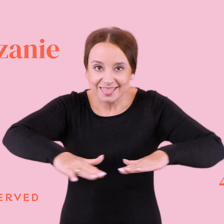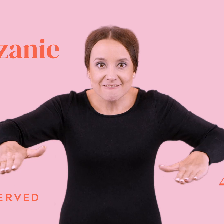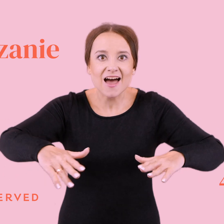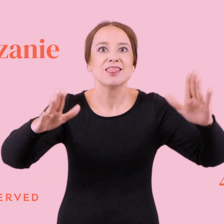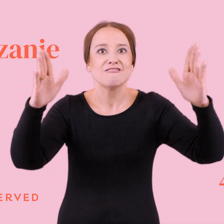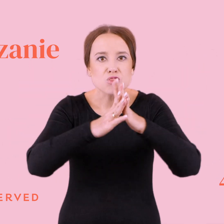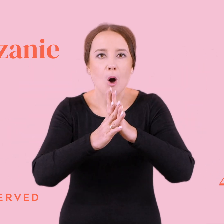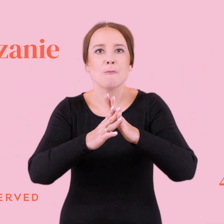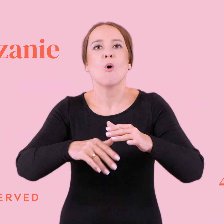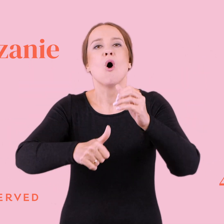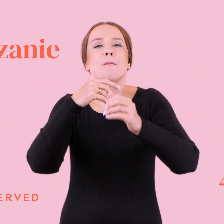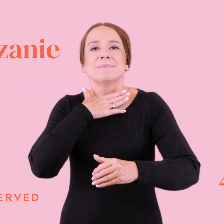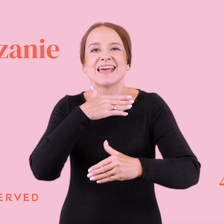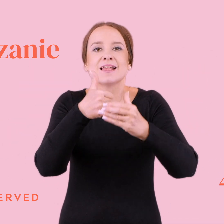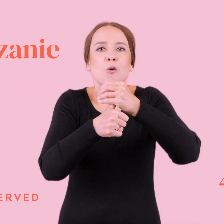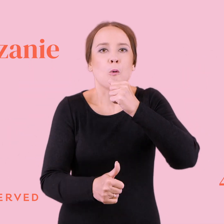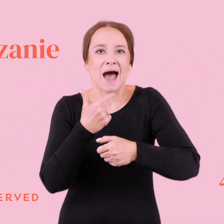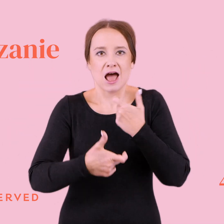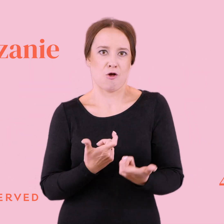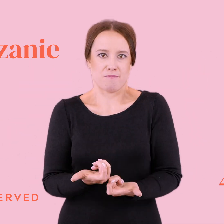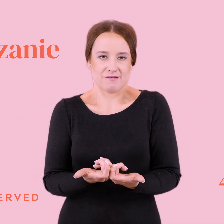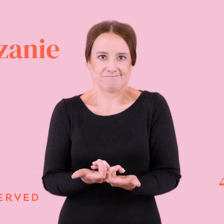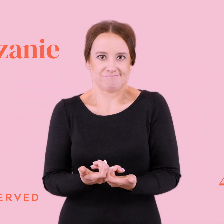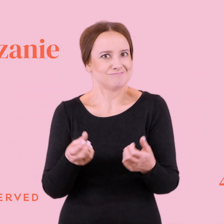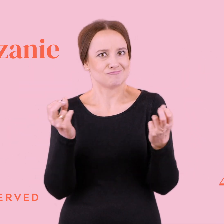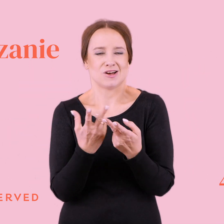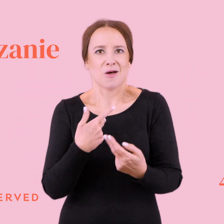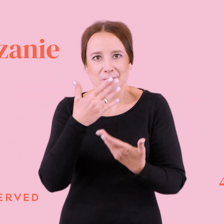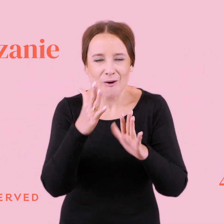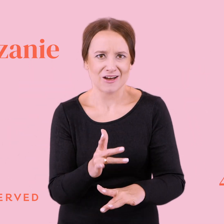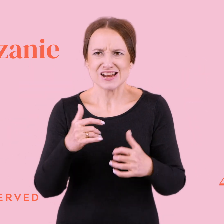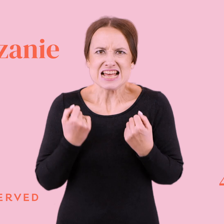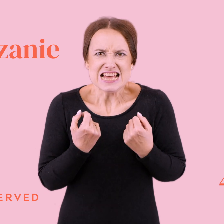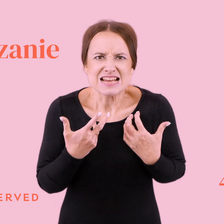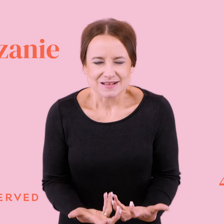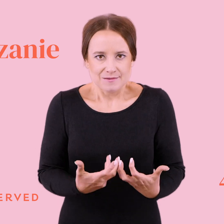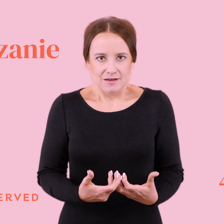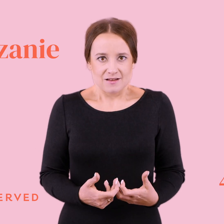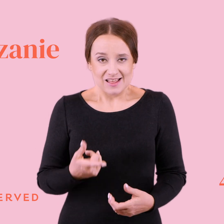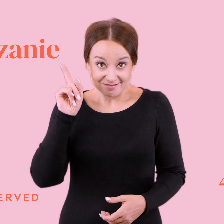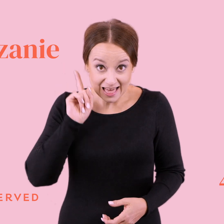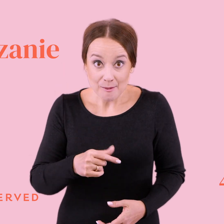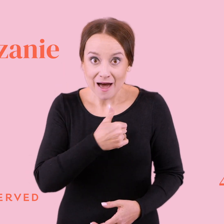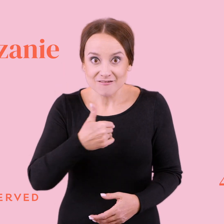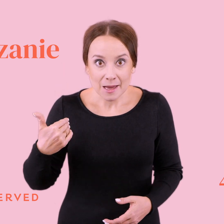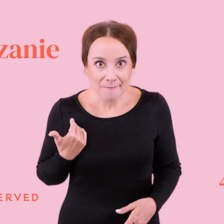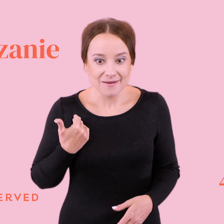tę uwagę właściciela. No na Boga. Podajcie mi większy przykład dysperacji. Czy naprawdę cenimy siebie i swój czas?